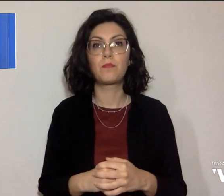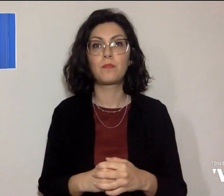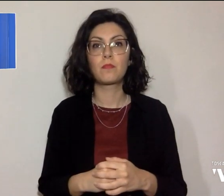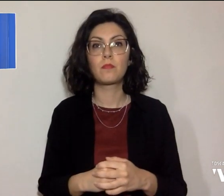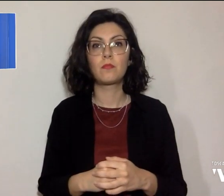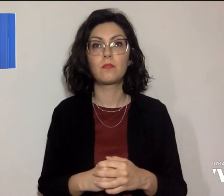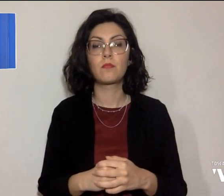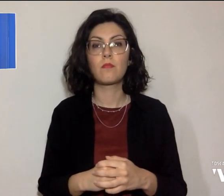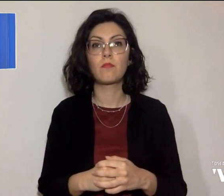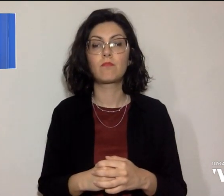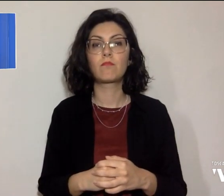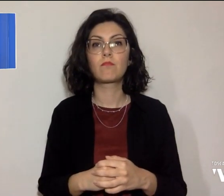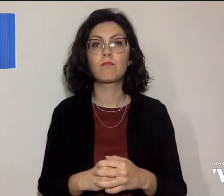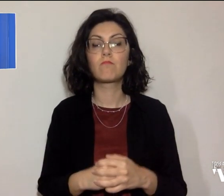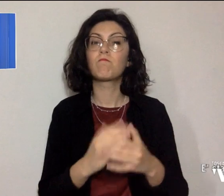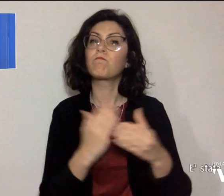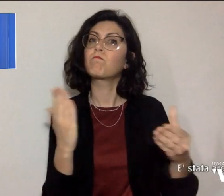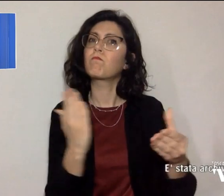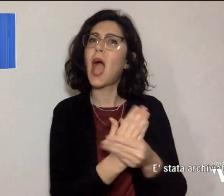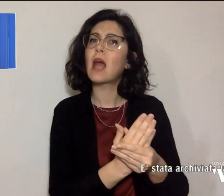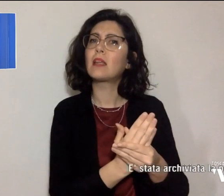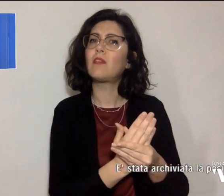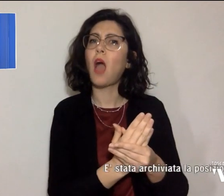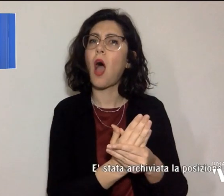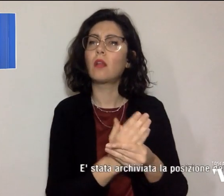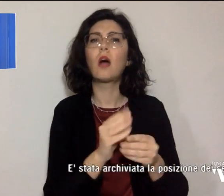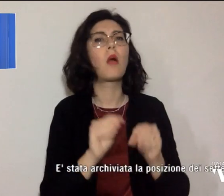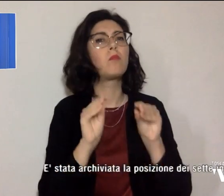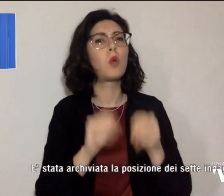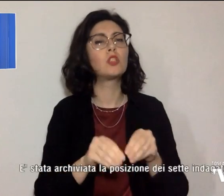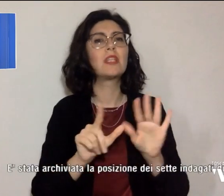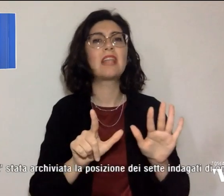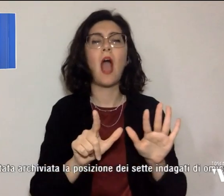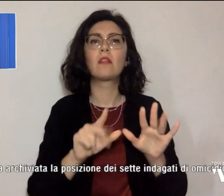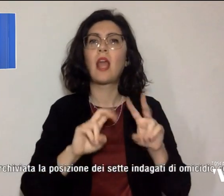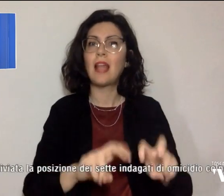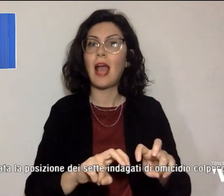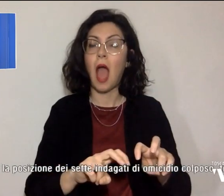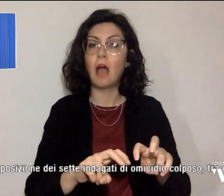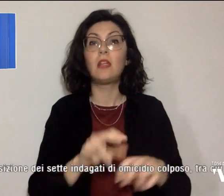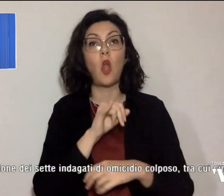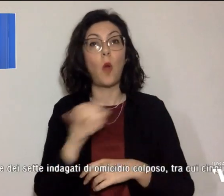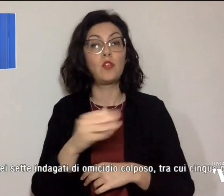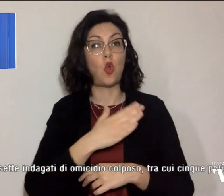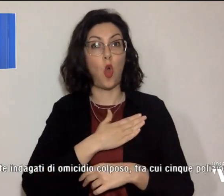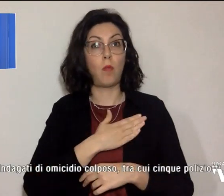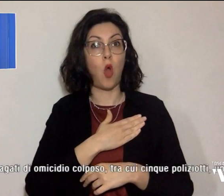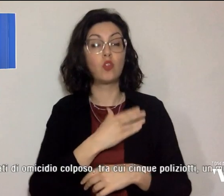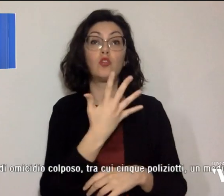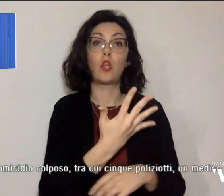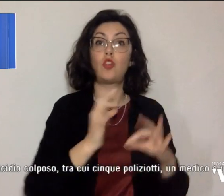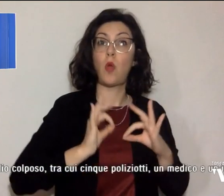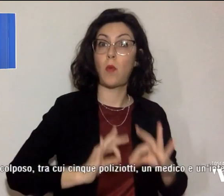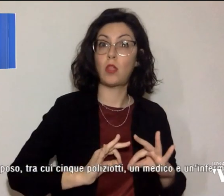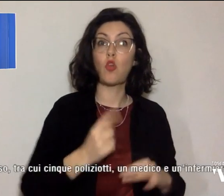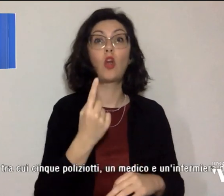È stata archiviata la posizione dei sette indagati di omicidio colposo, tra cui cinque poliziotti, un